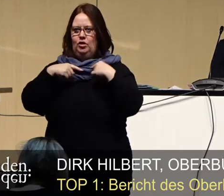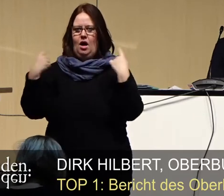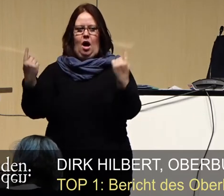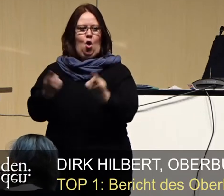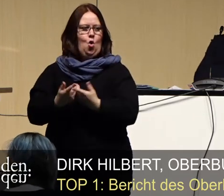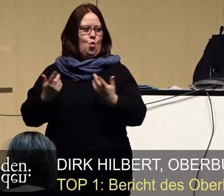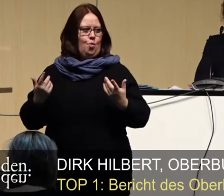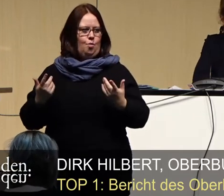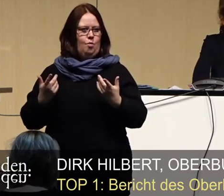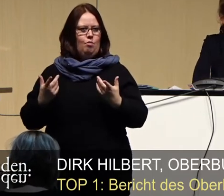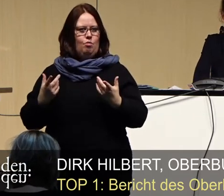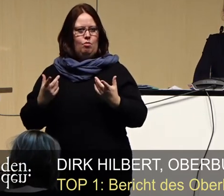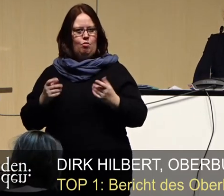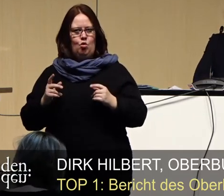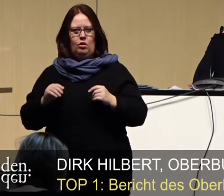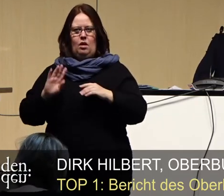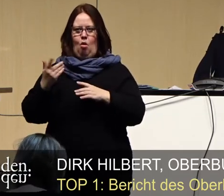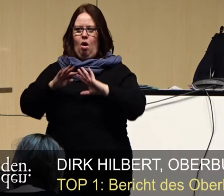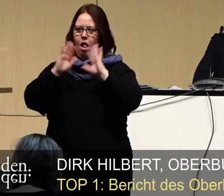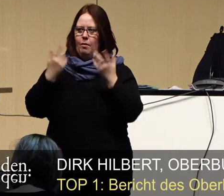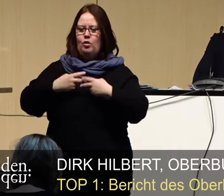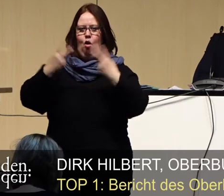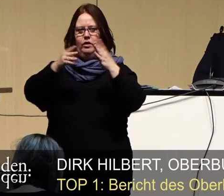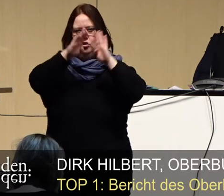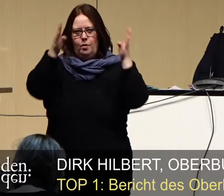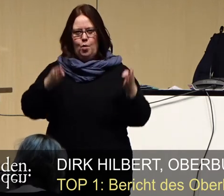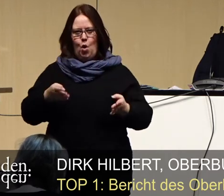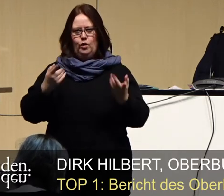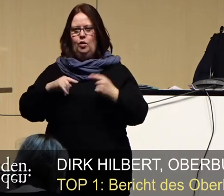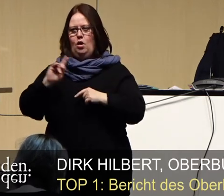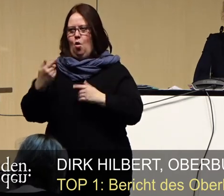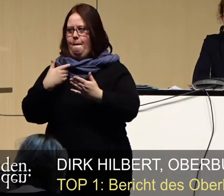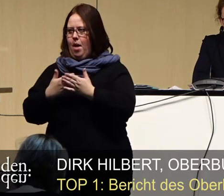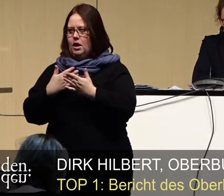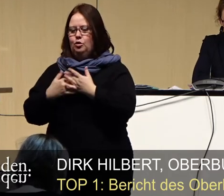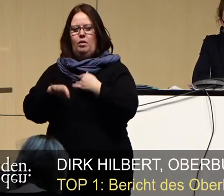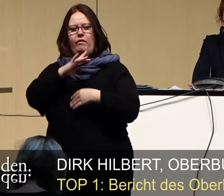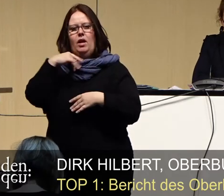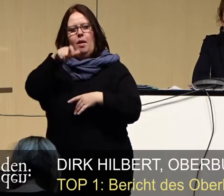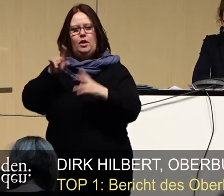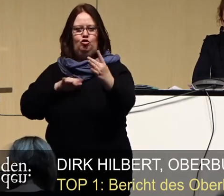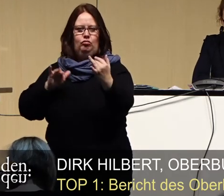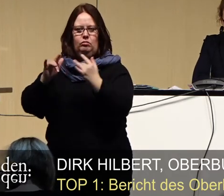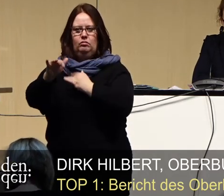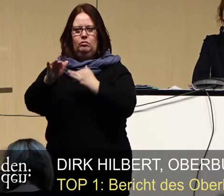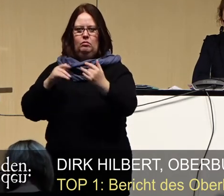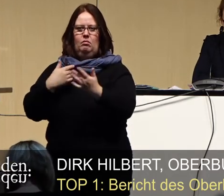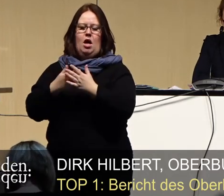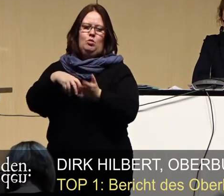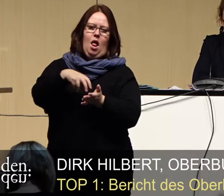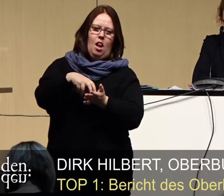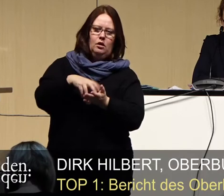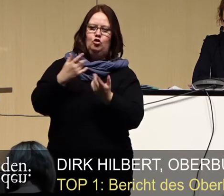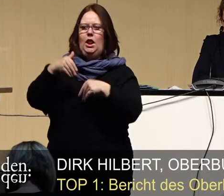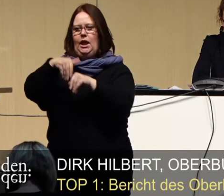die vorsieht, in öffentlichen Gebäuden und eben da, wo eben viele Menschen zusammenkommen, ob es in Haltestellen,